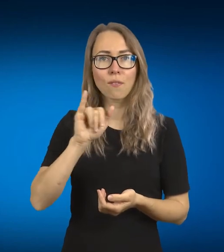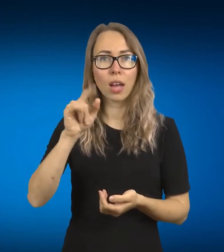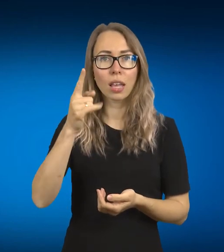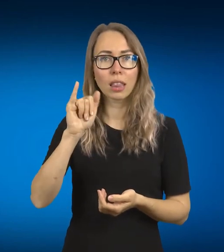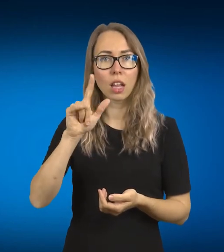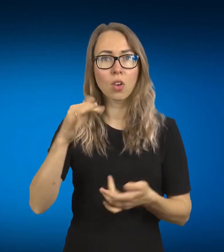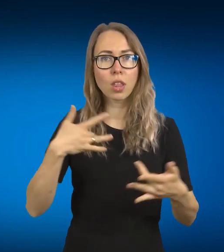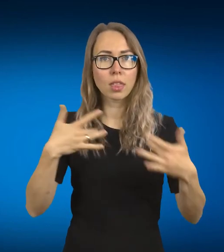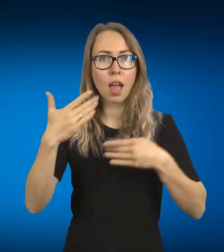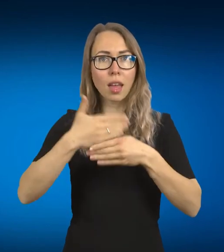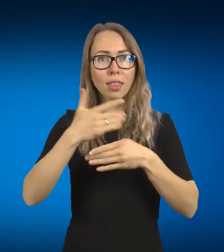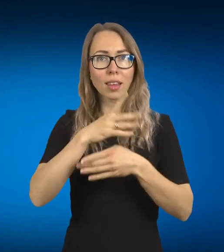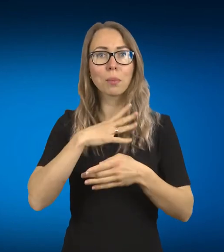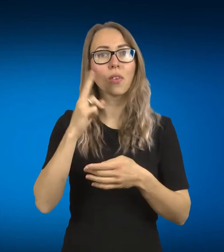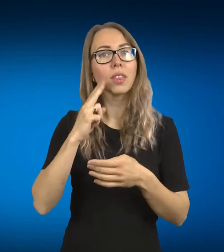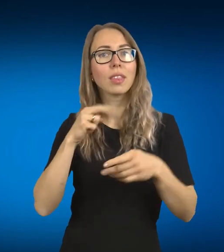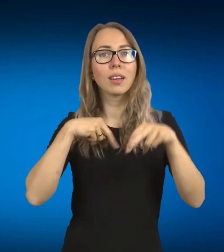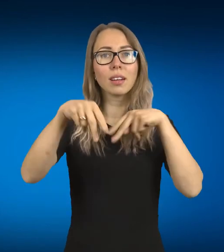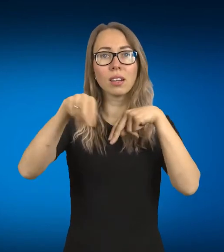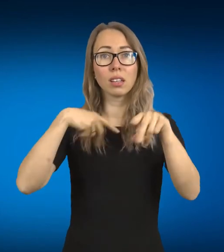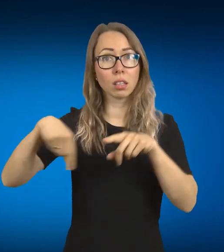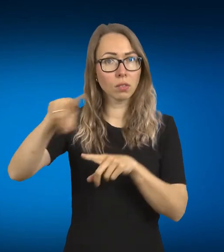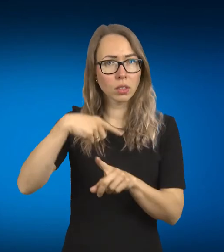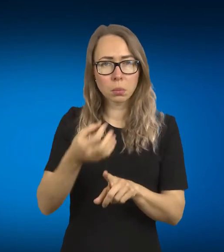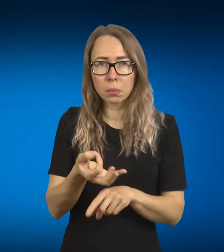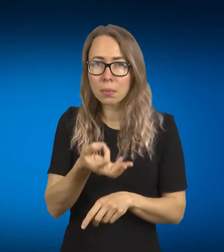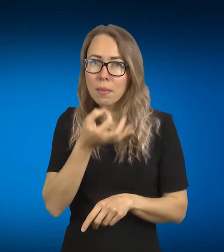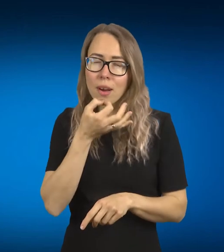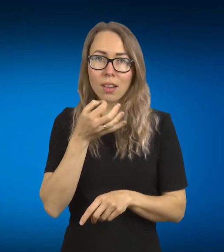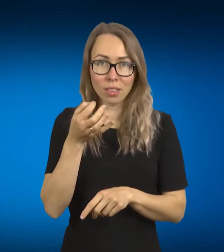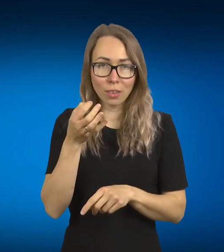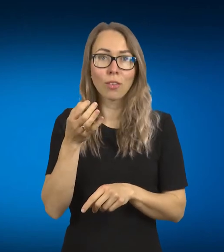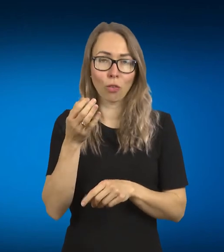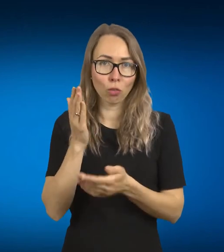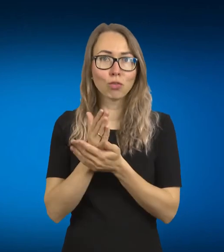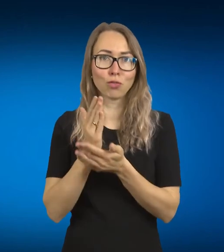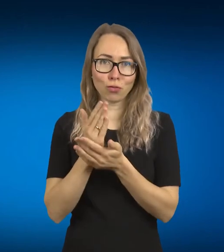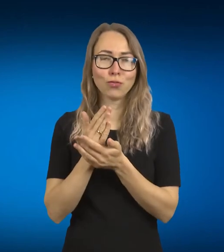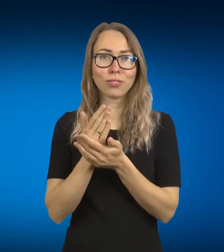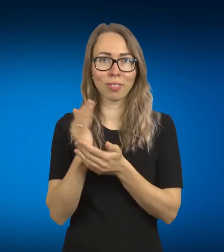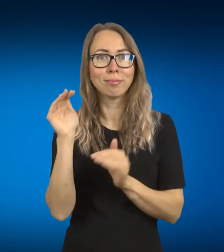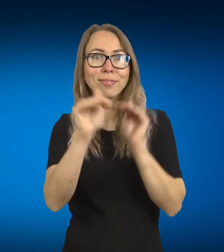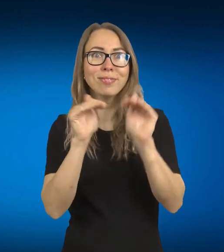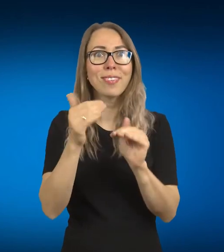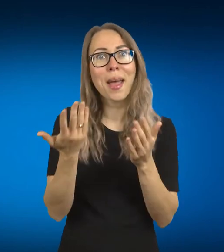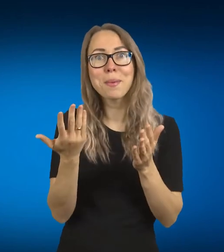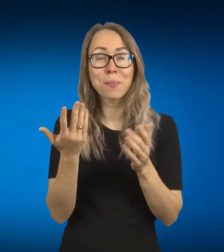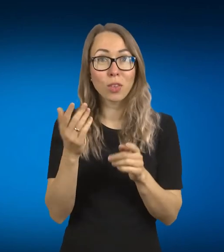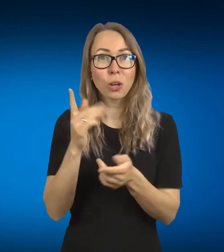stebėjusi, kaip žmonės visiškai neturintis patirties, nei ten eiti podimu, nei senoji